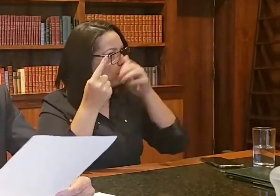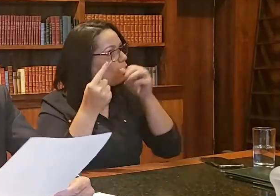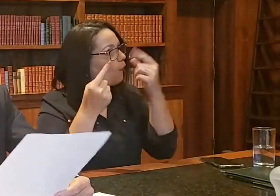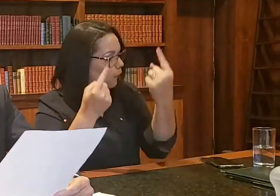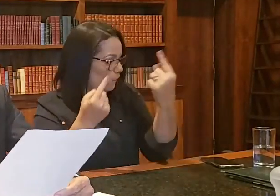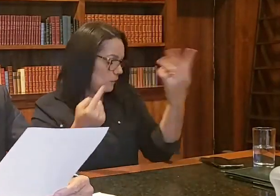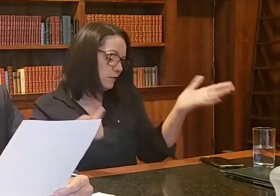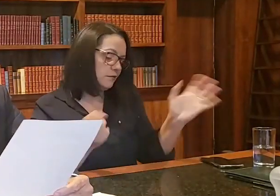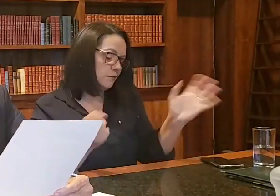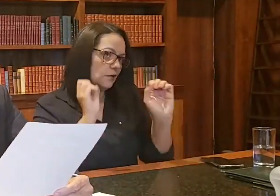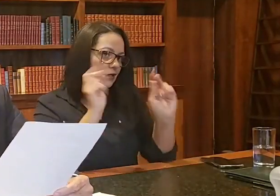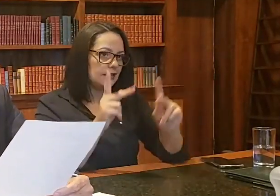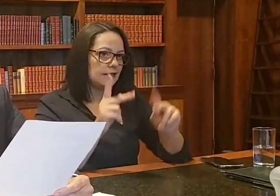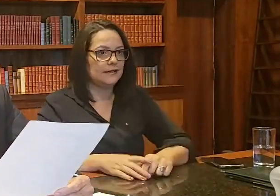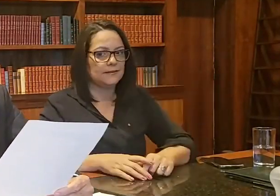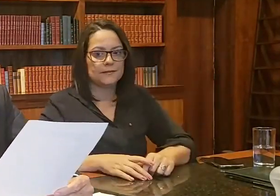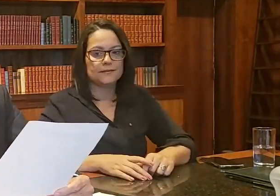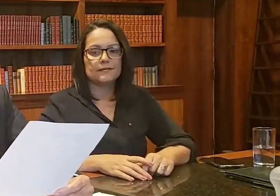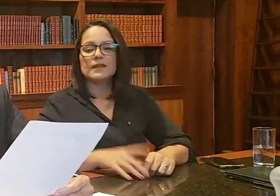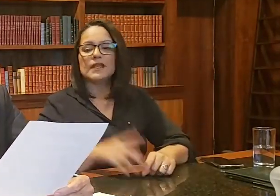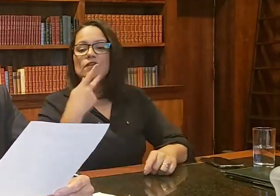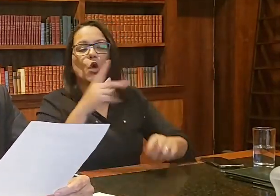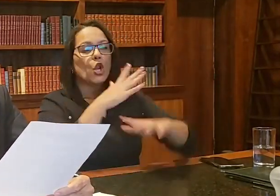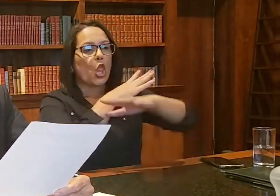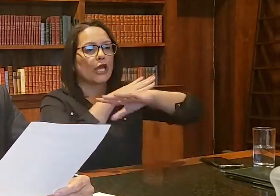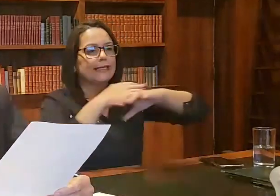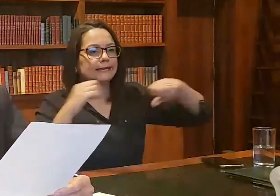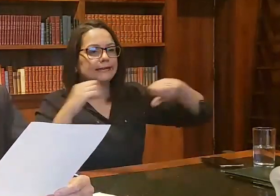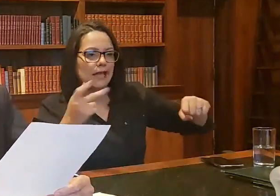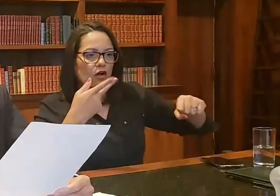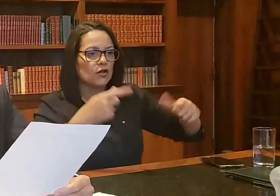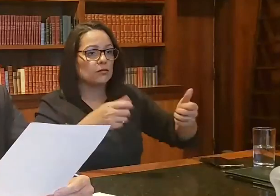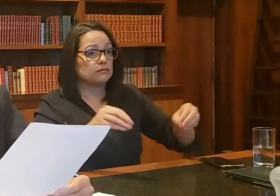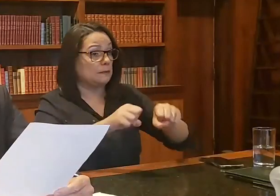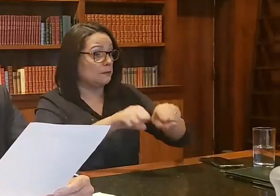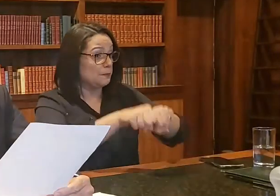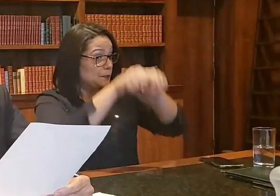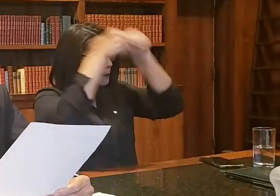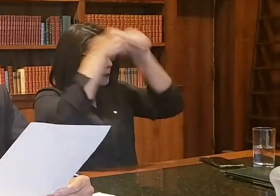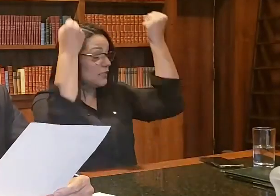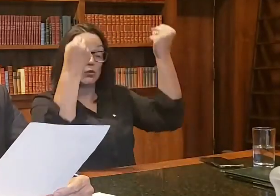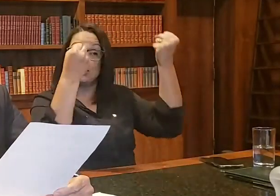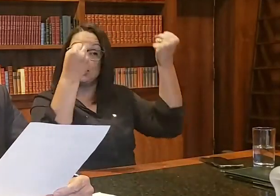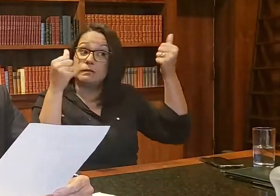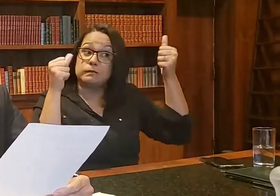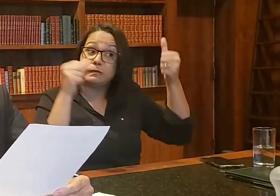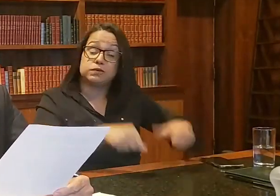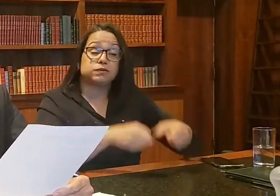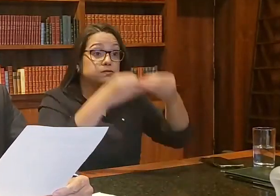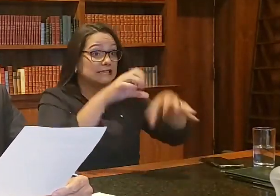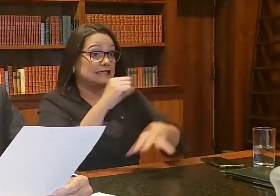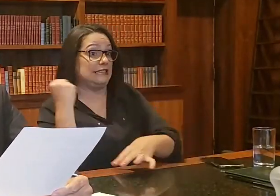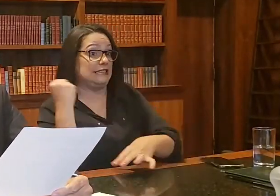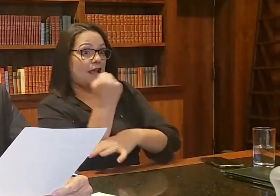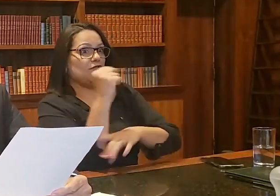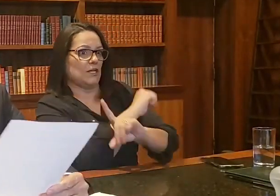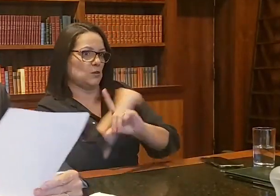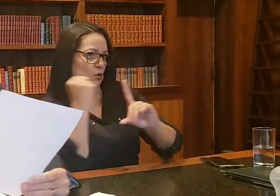Diz também aqui que o lockdown causou danos irreversíveis à sociedade. Chegou a hora de falarmos em